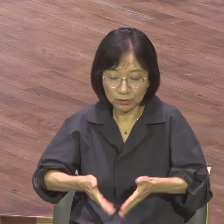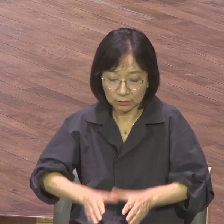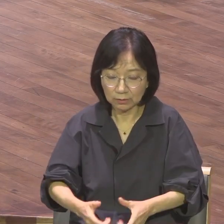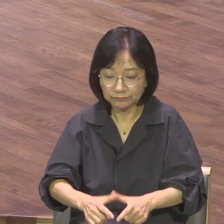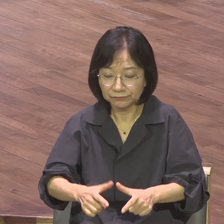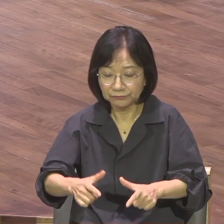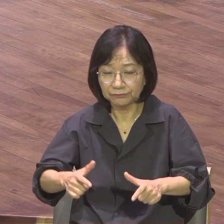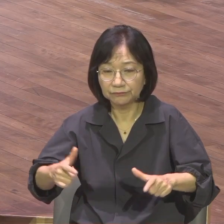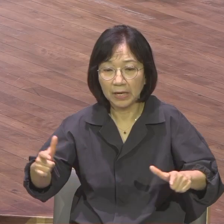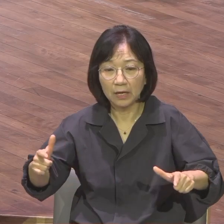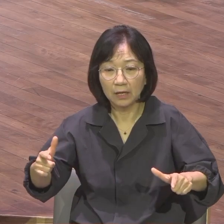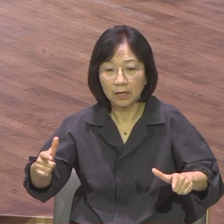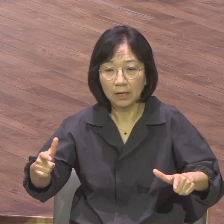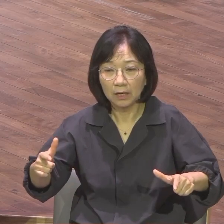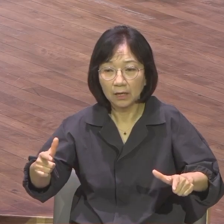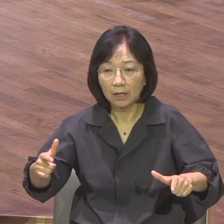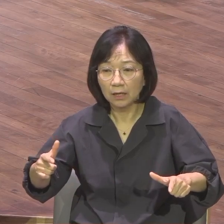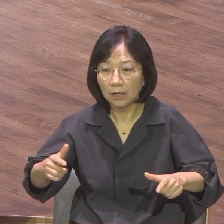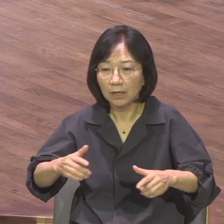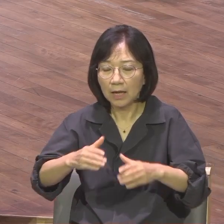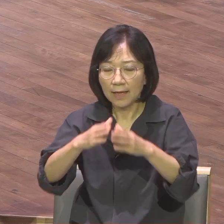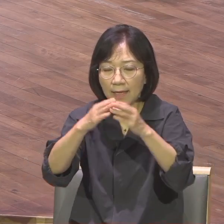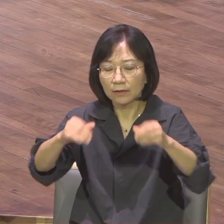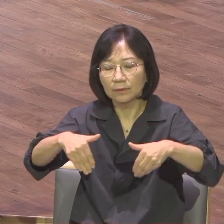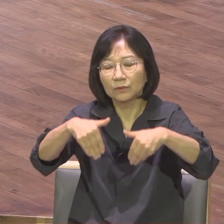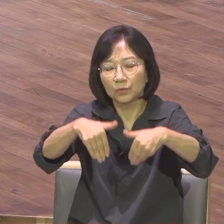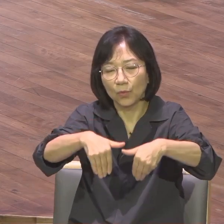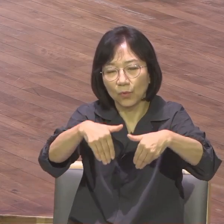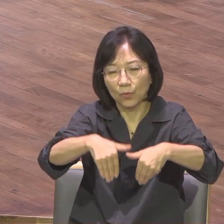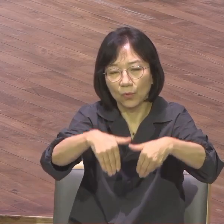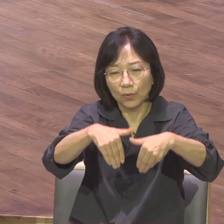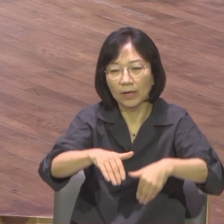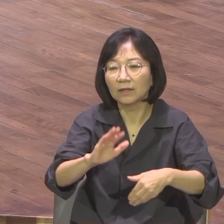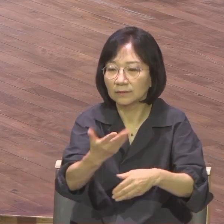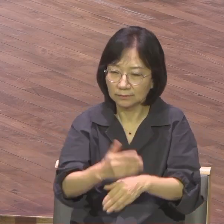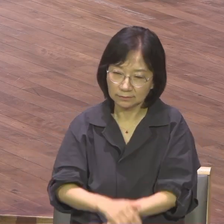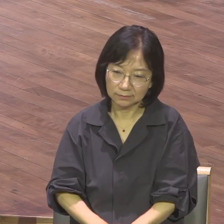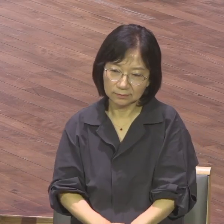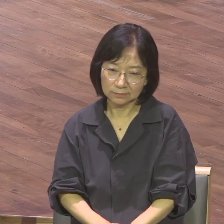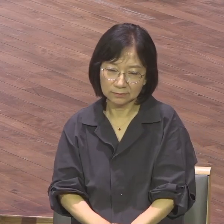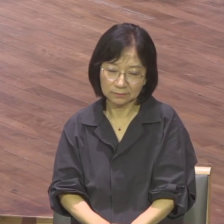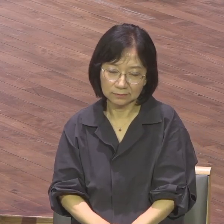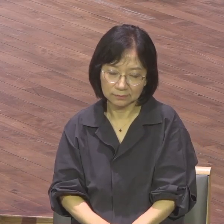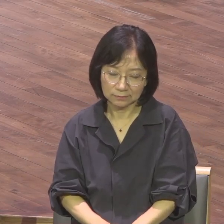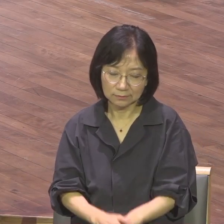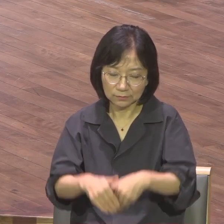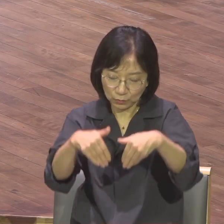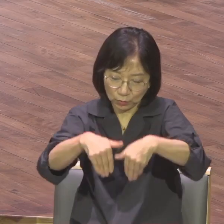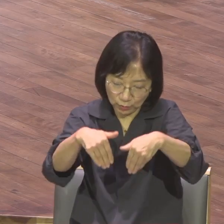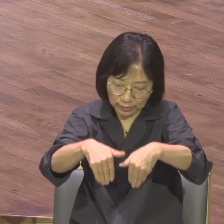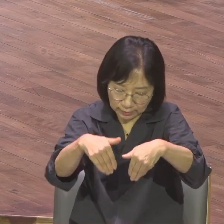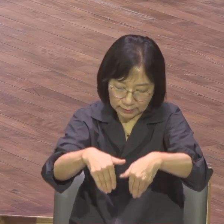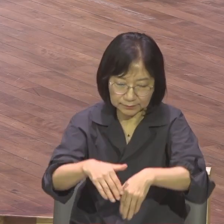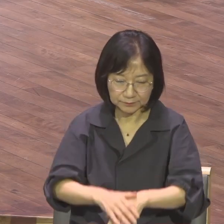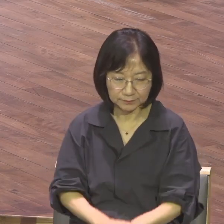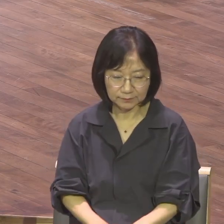생각해보세요 전세계 모든 사람들이 요셉에게 와서 무릎 꿇고 절하고 살려달라라고 전세계를